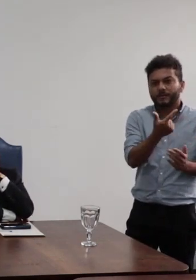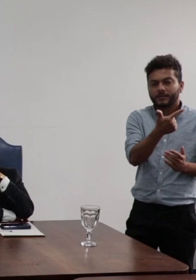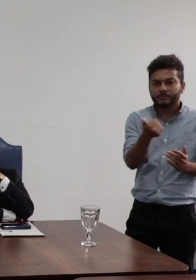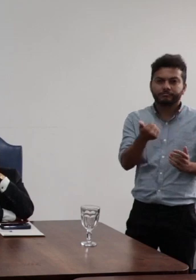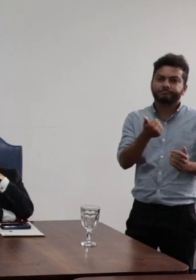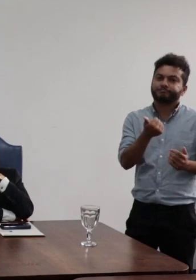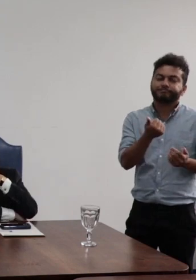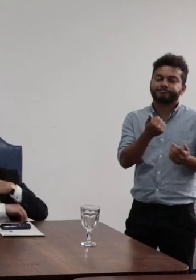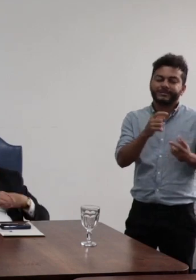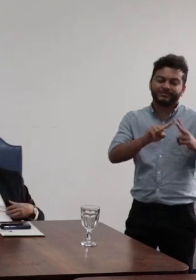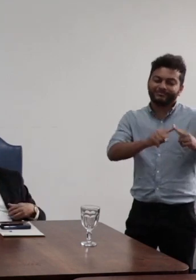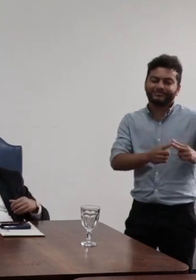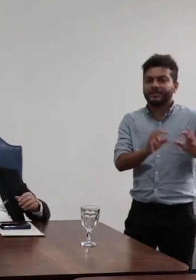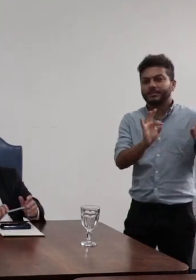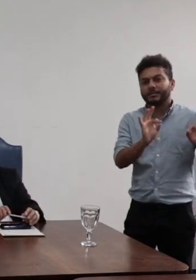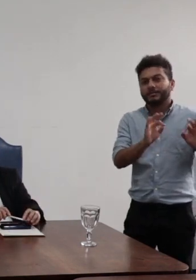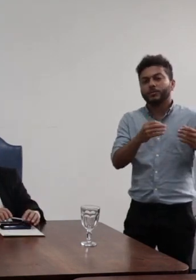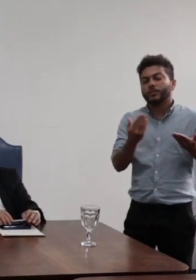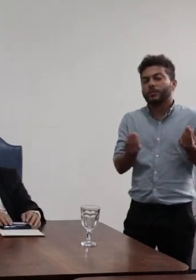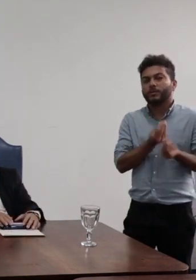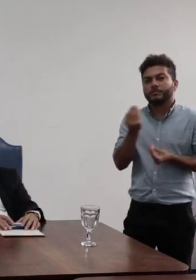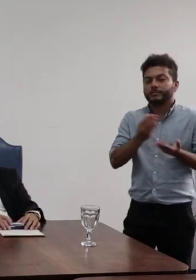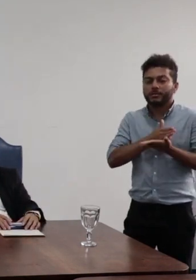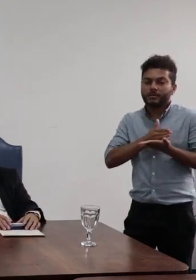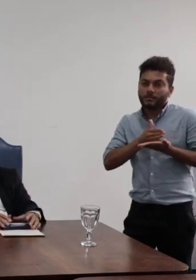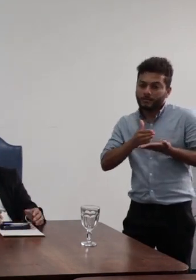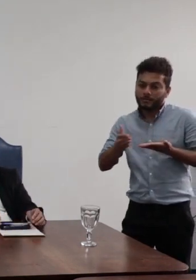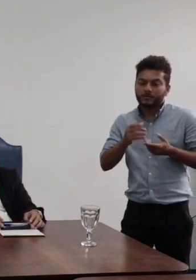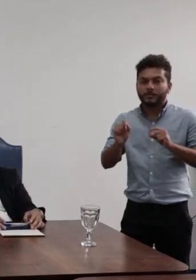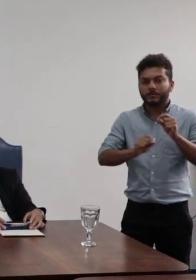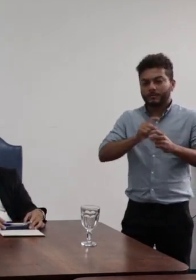iniciamos o processo de revisão desse PDI